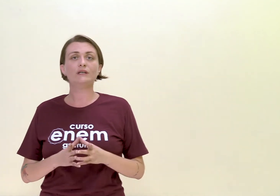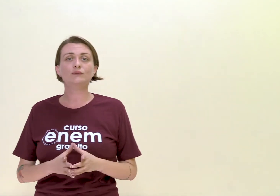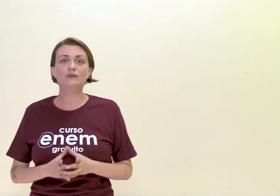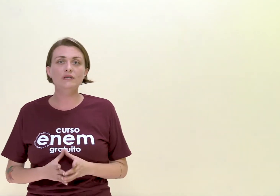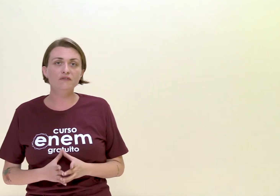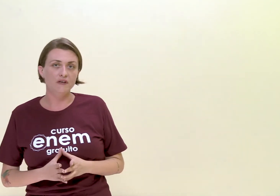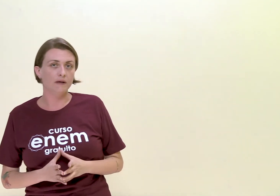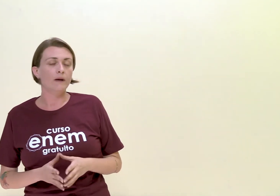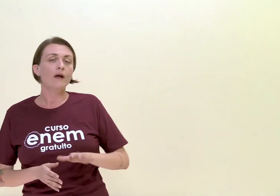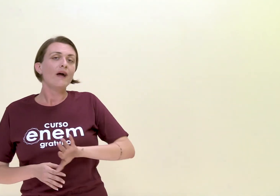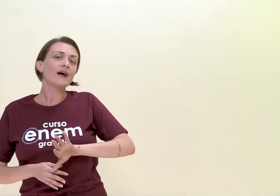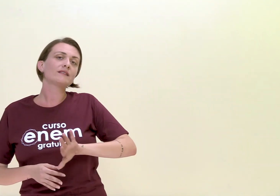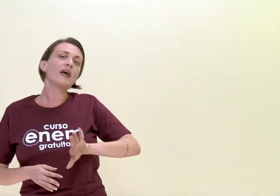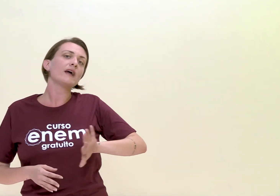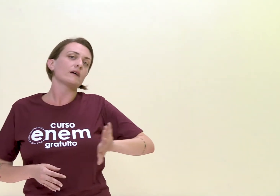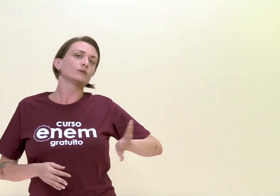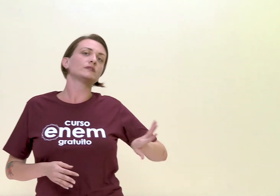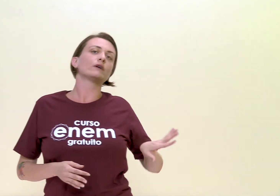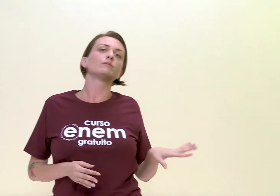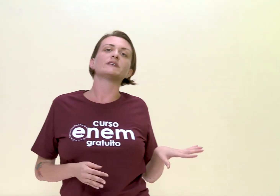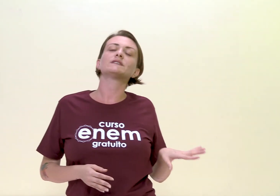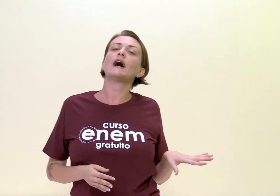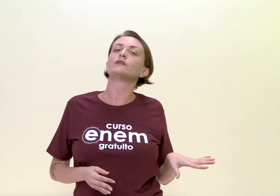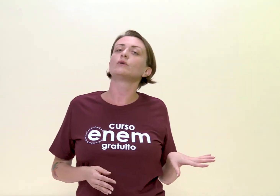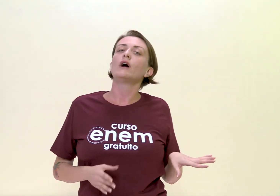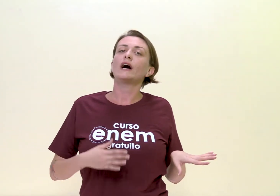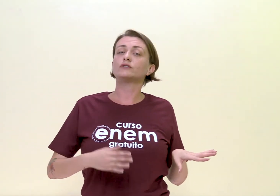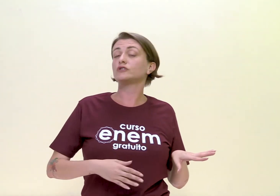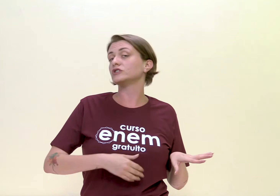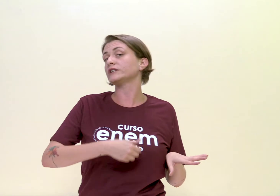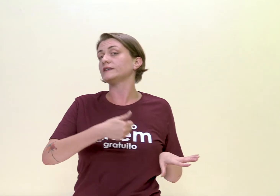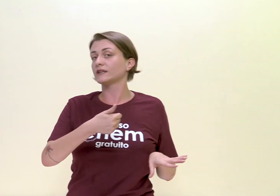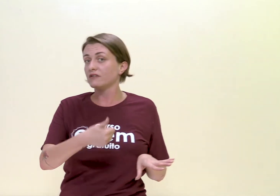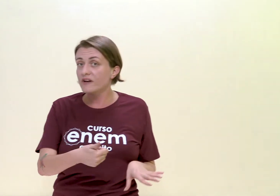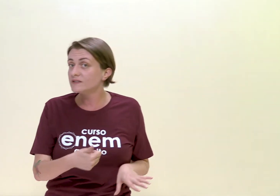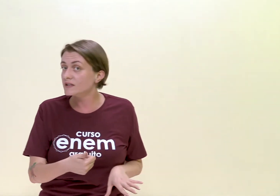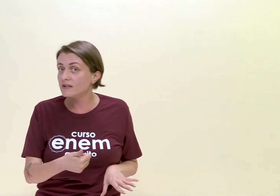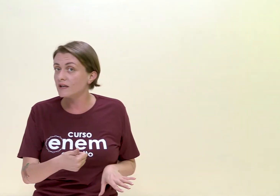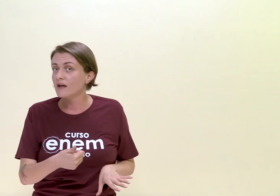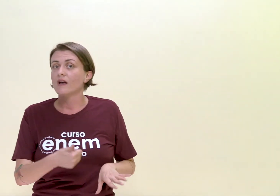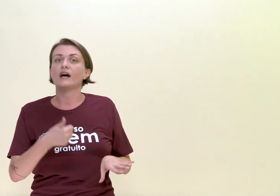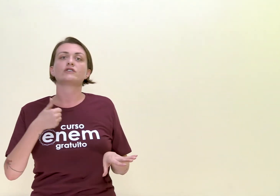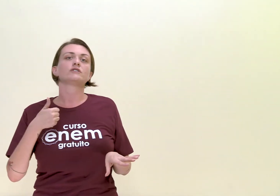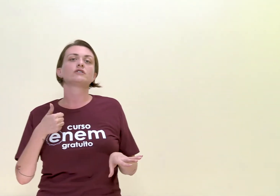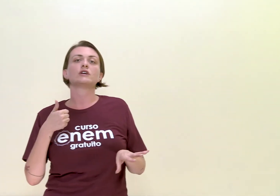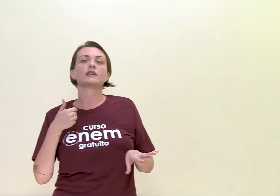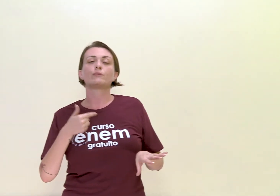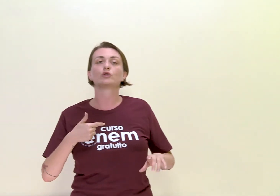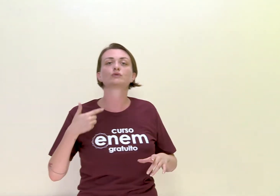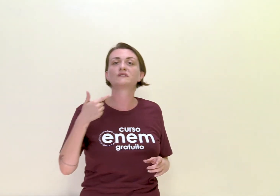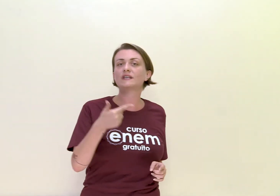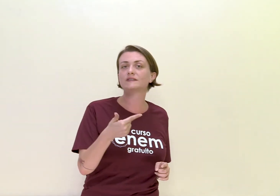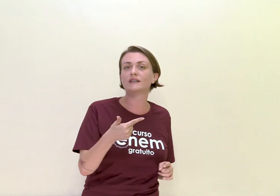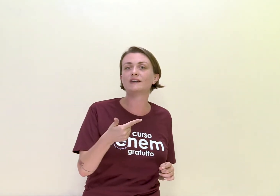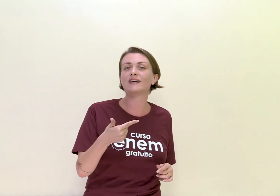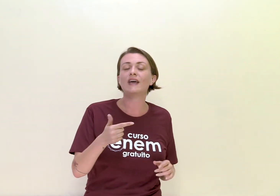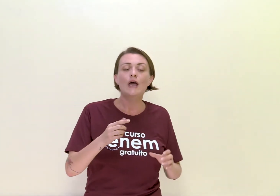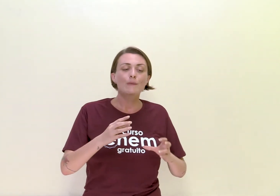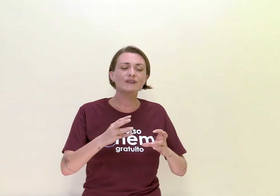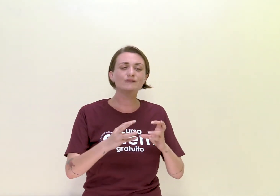isso significa? Até o século passado, a gente tinha quem escrevesse aqui, a gente tinha quem produzisse aqui, mas